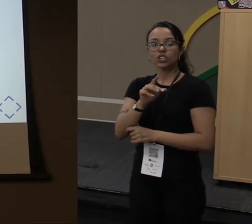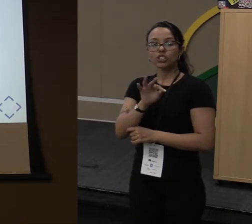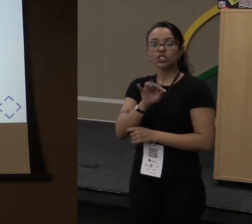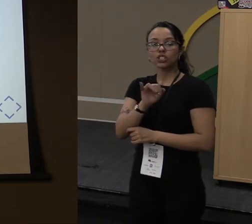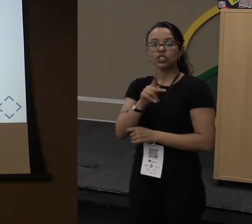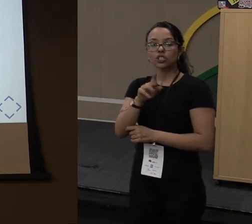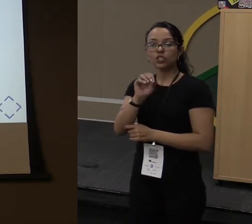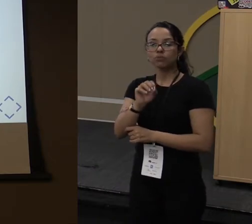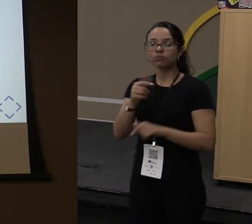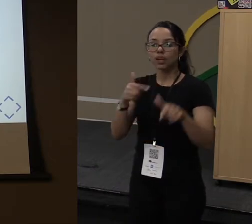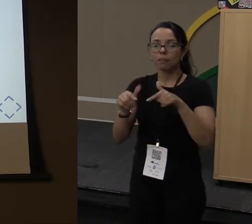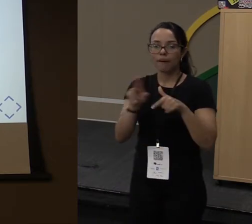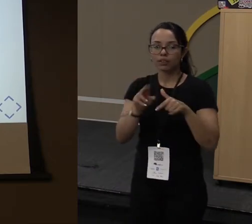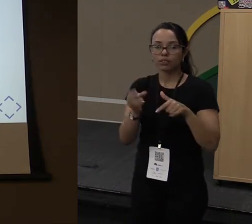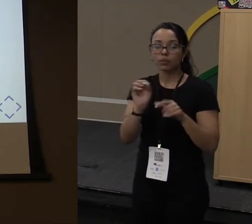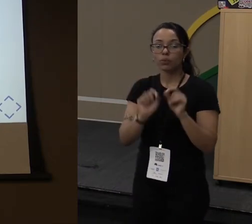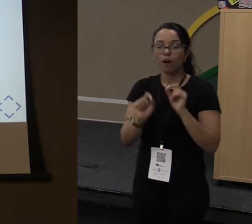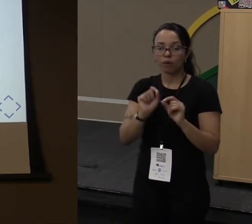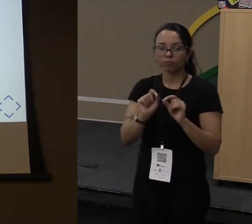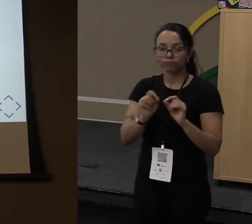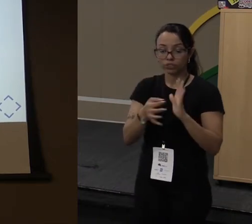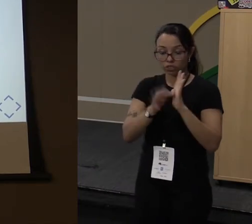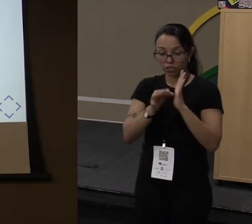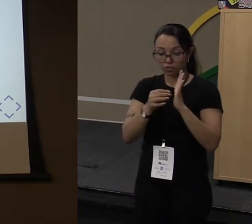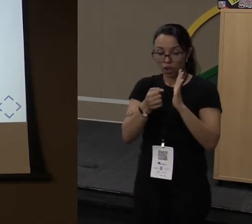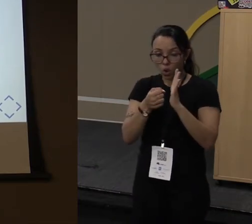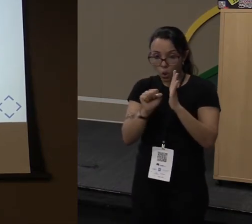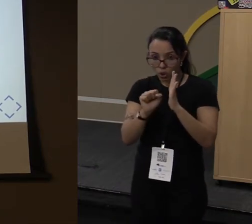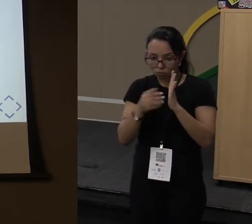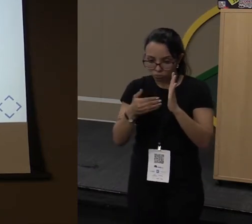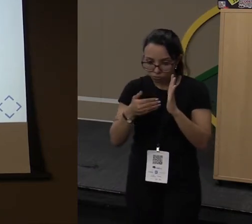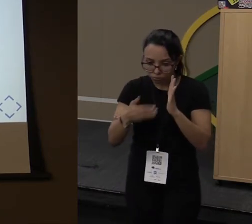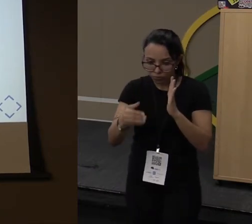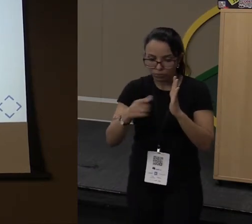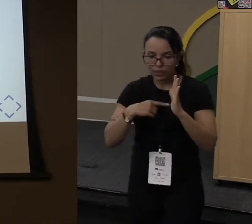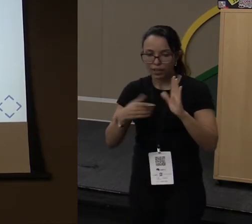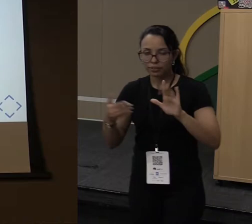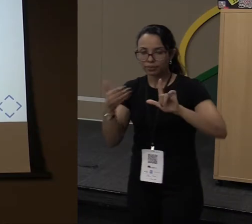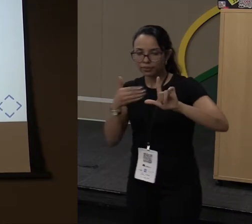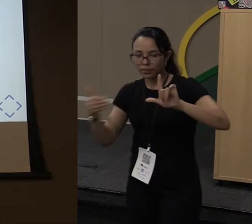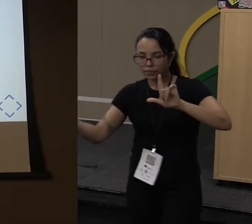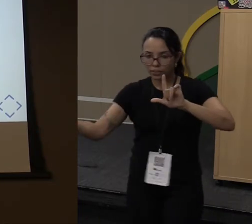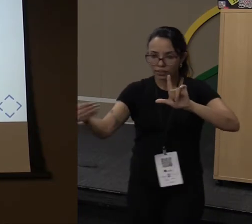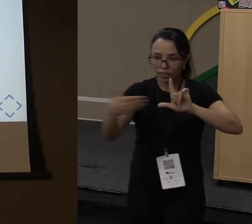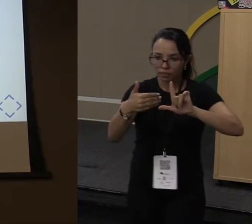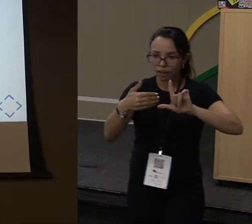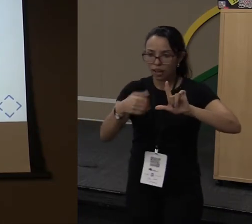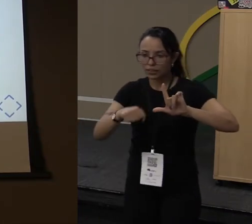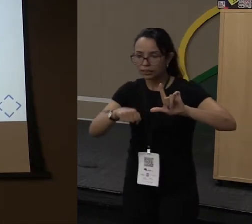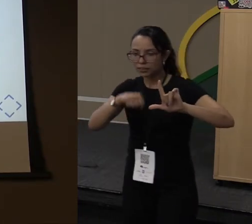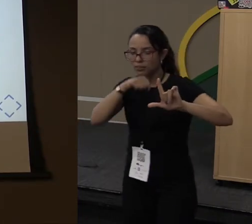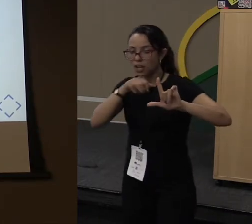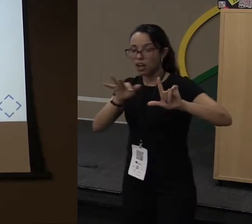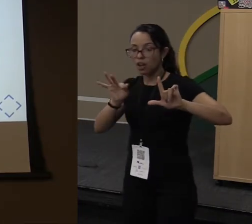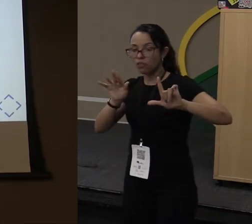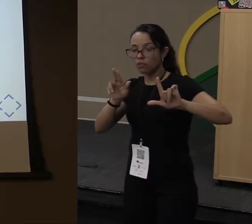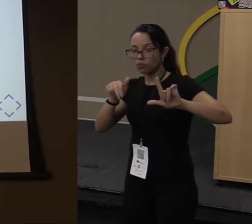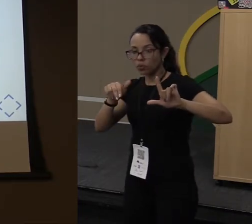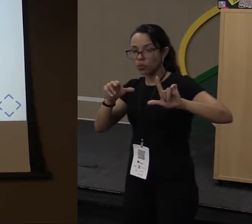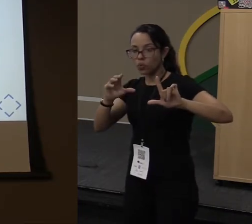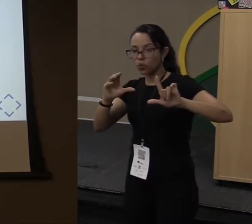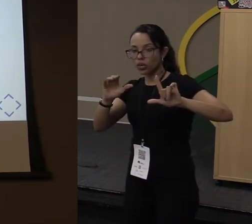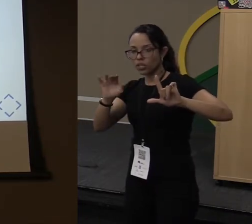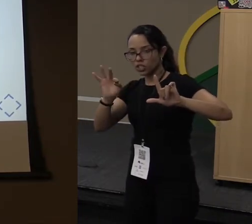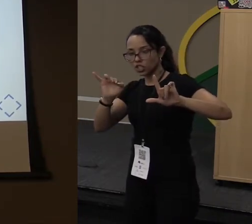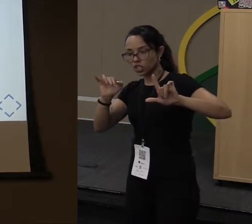Desde o Java 8, a gente ganhou uma nova interface chamada function. Ela é a mãe de todas as functions lambda que a gente criar aqui. Então, eu